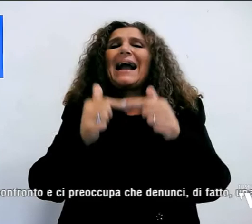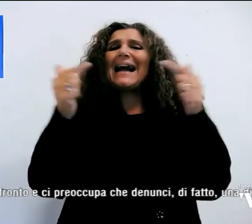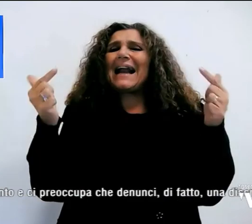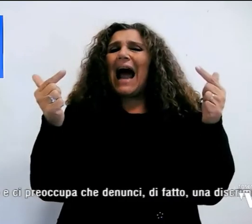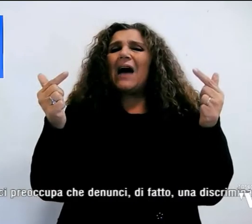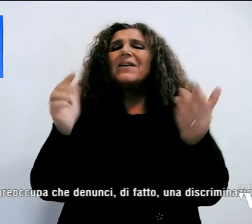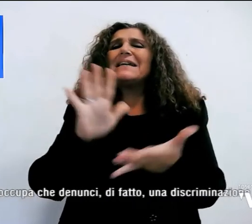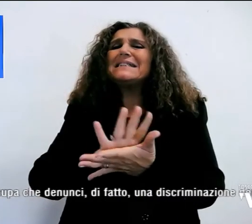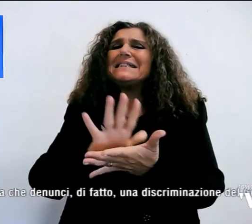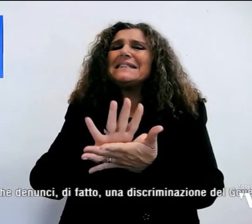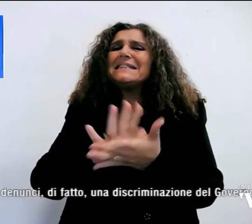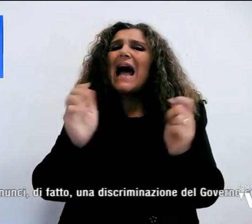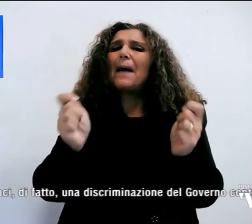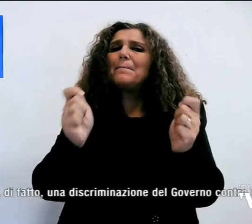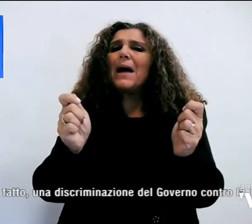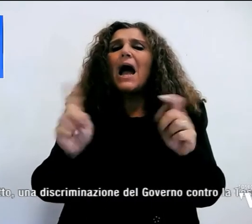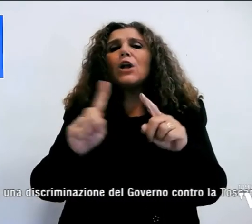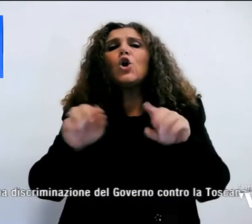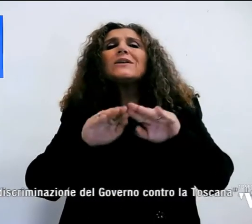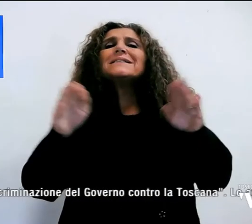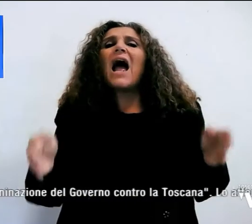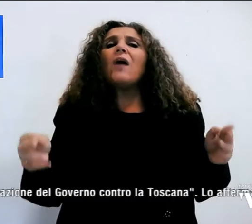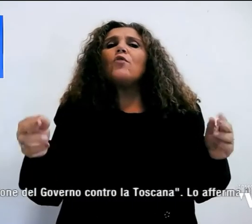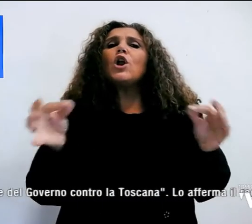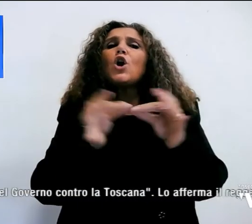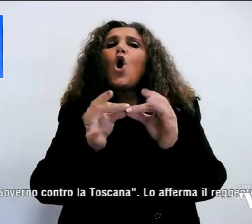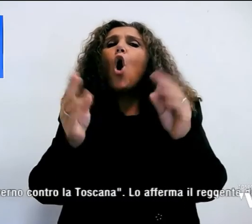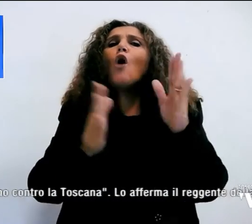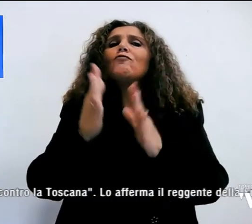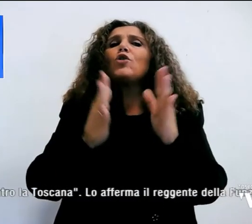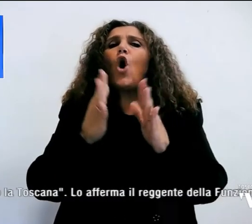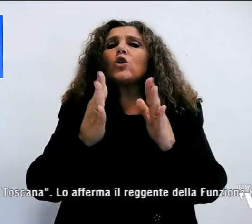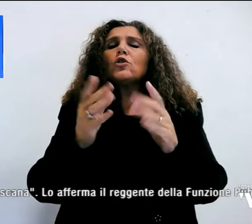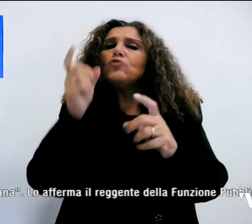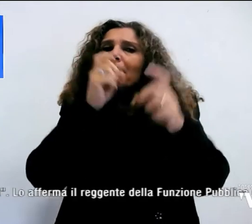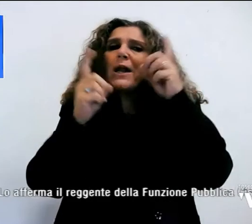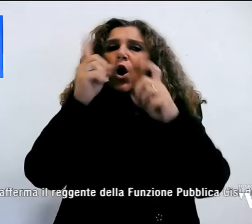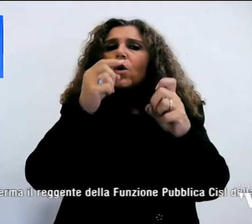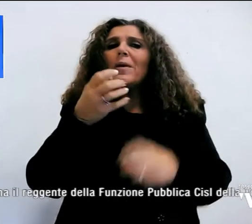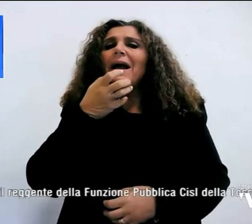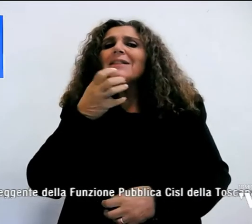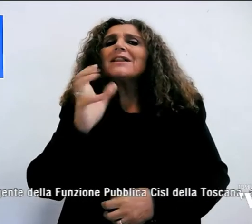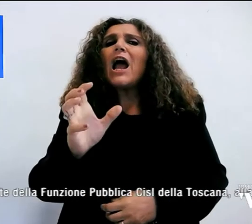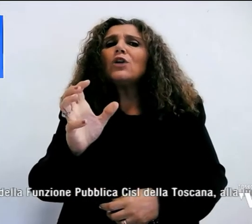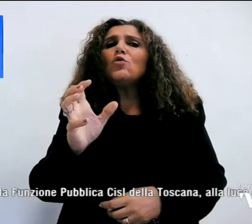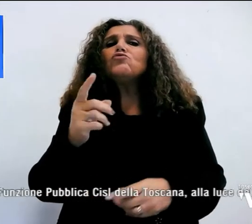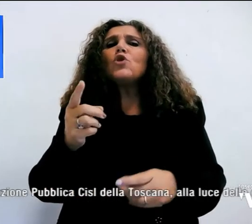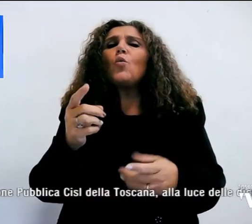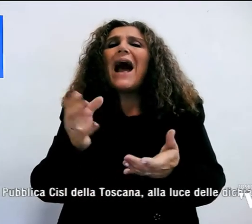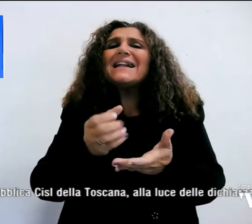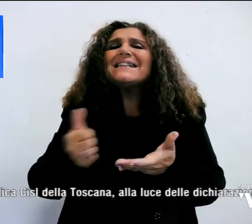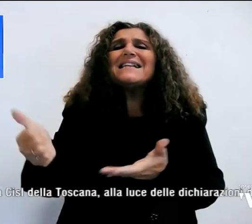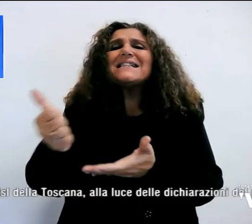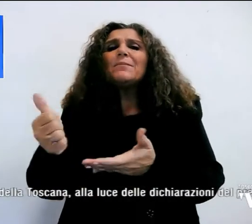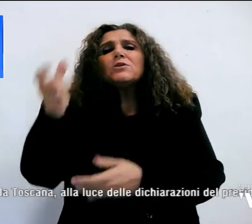piuttosto che ai tavoli di confronto e ci preoccupa che denunci di fatto una discriminazione del governo